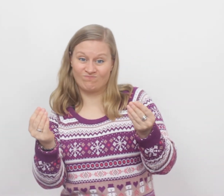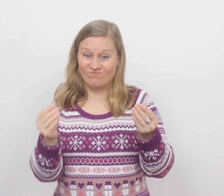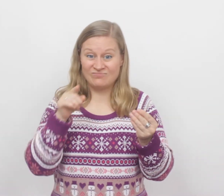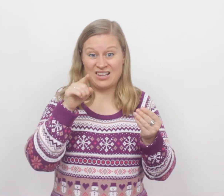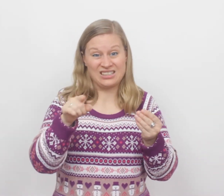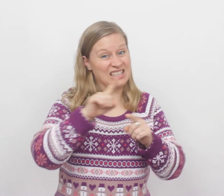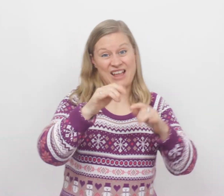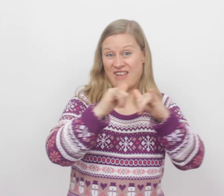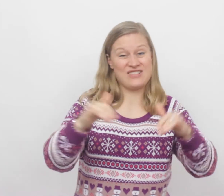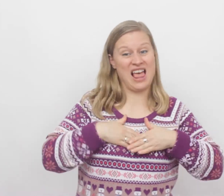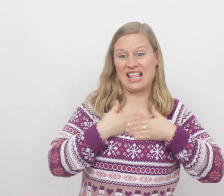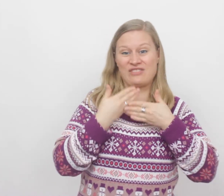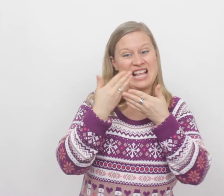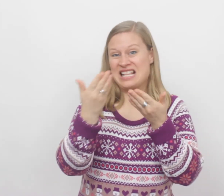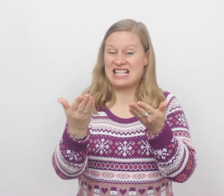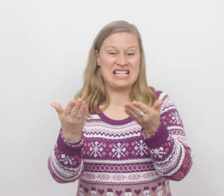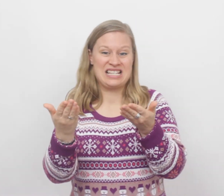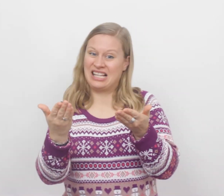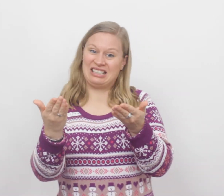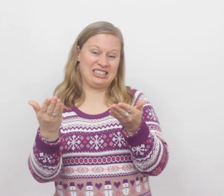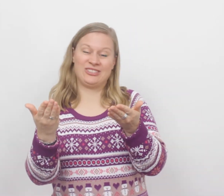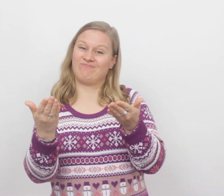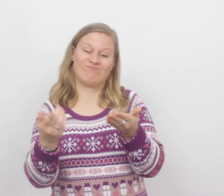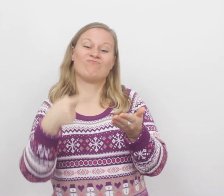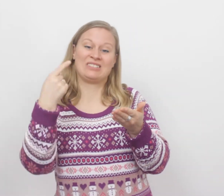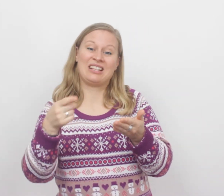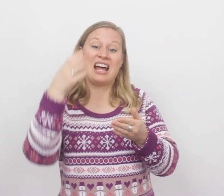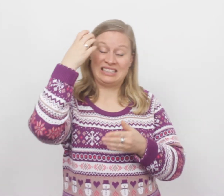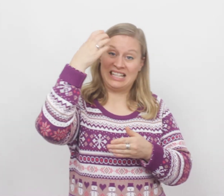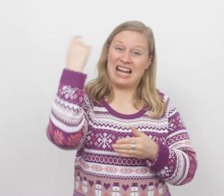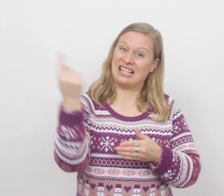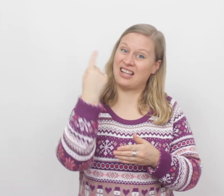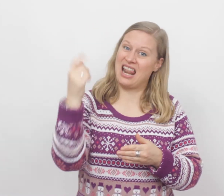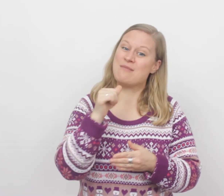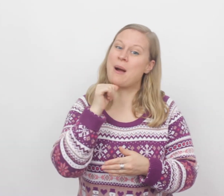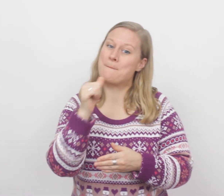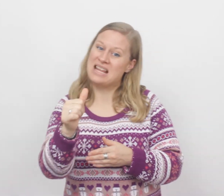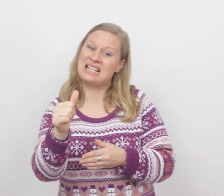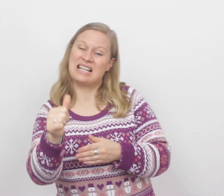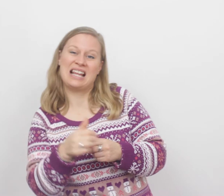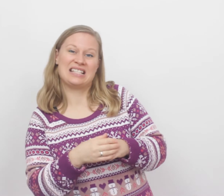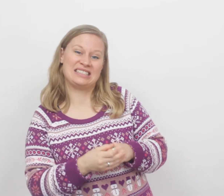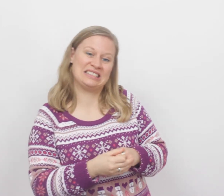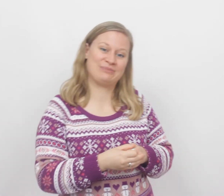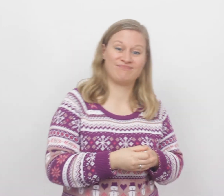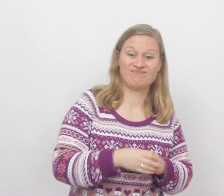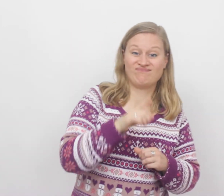Als het geen feest van liefde is, dan is de kerst alleen maar mis Als